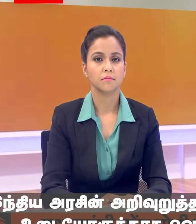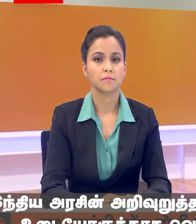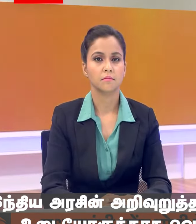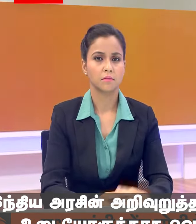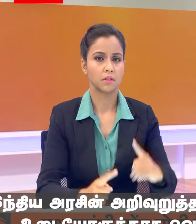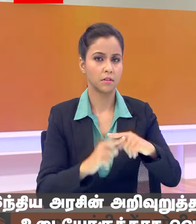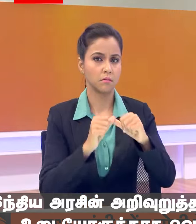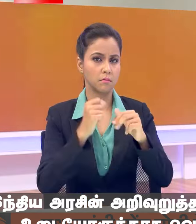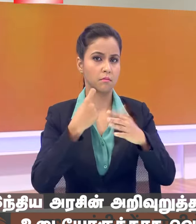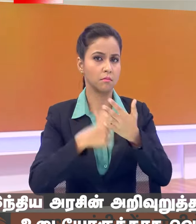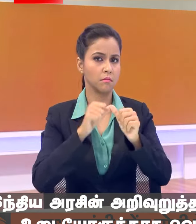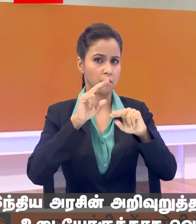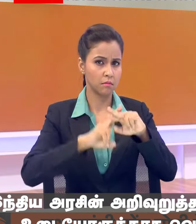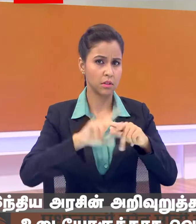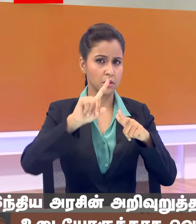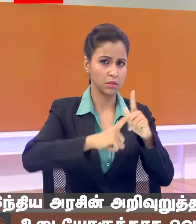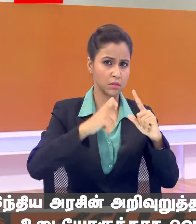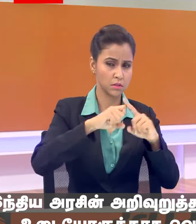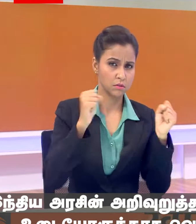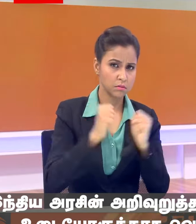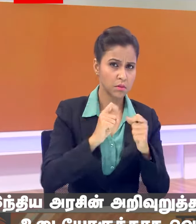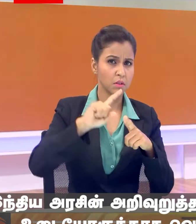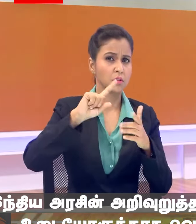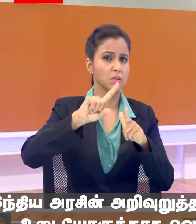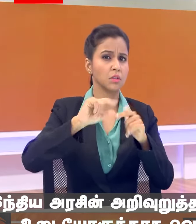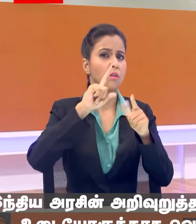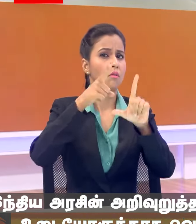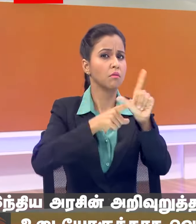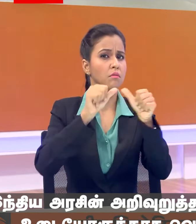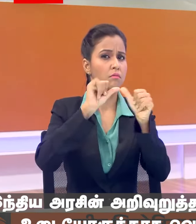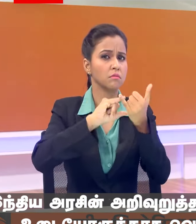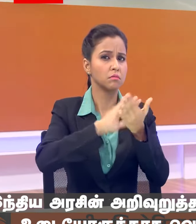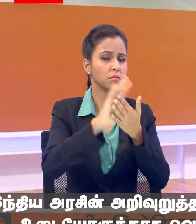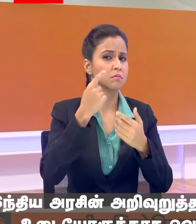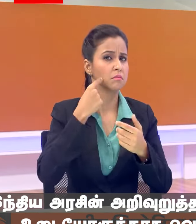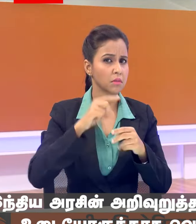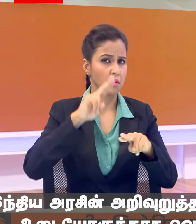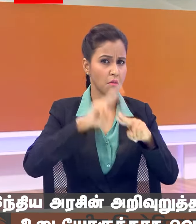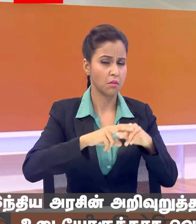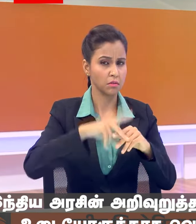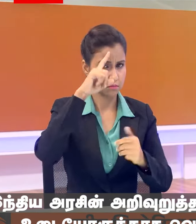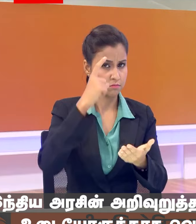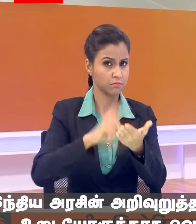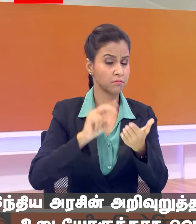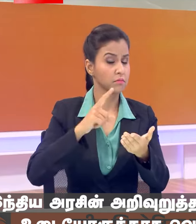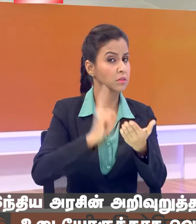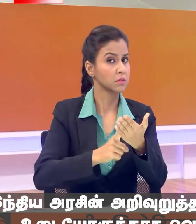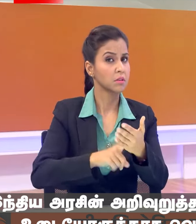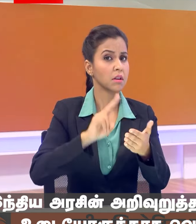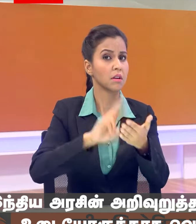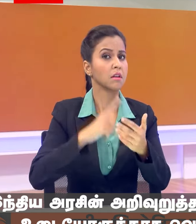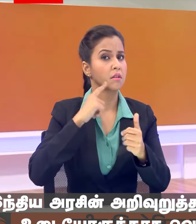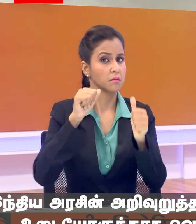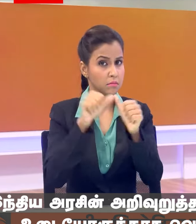टेरर फंडिंग मामले में जम्मु कश्मीर के अलगाव वादी नेता यासीन मलिक की फासी की सजा की मांग वाली एन आई ए की याचिका पर